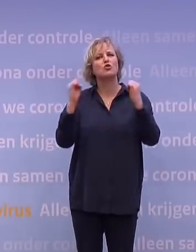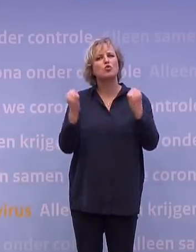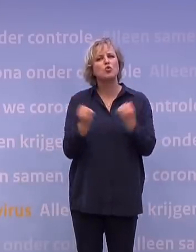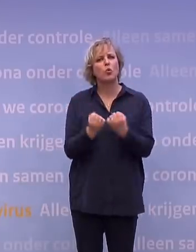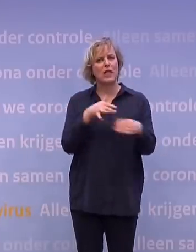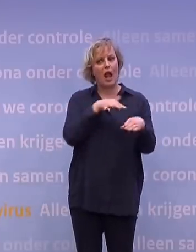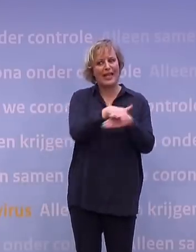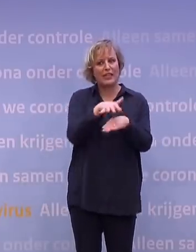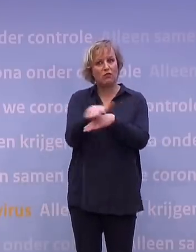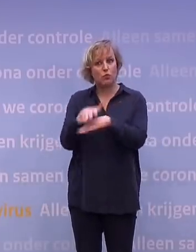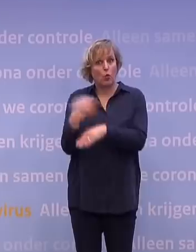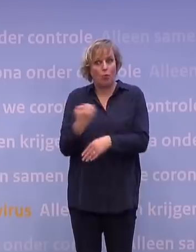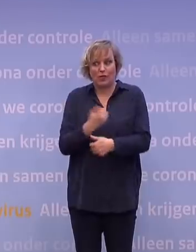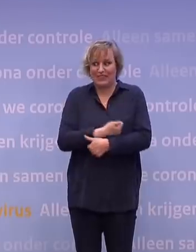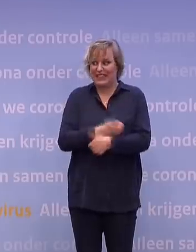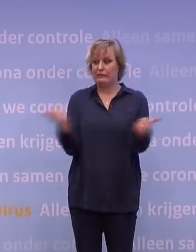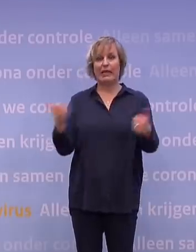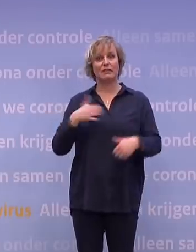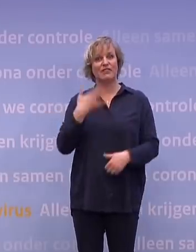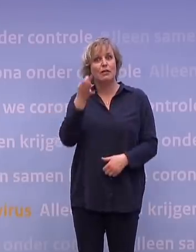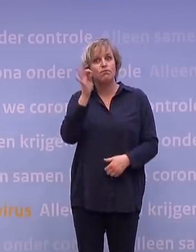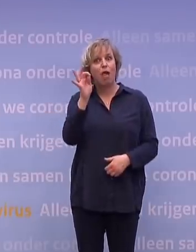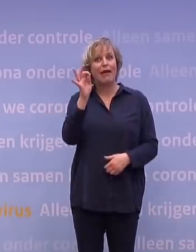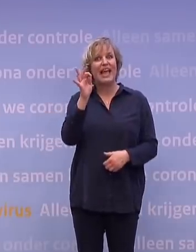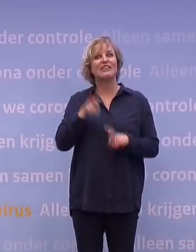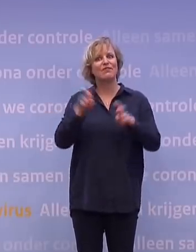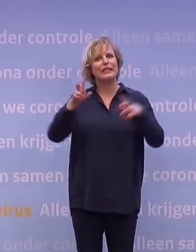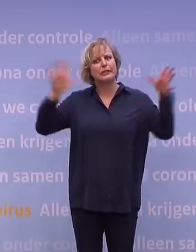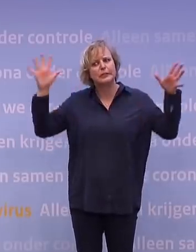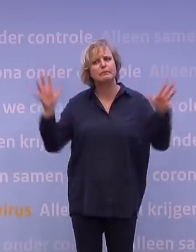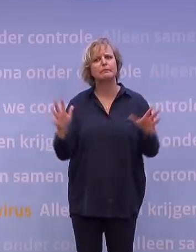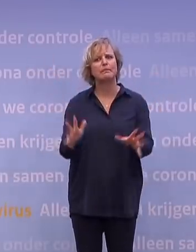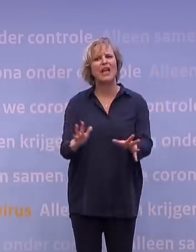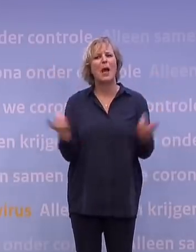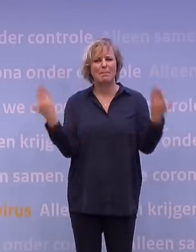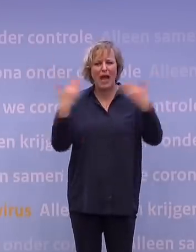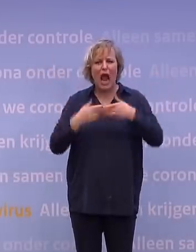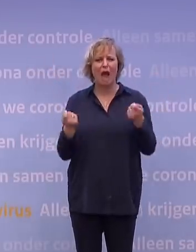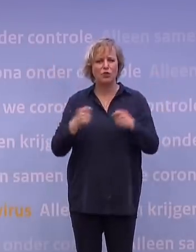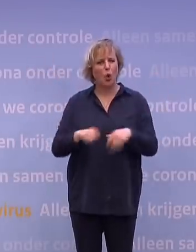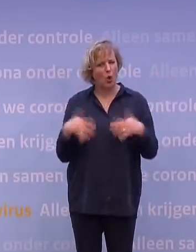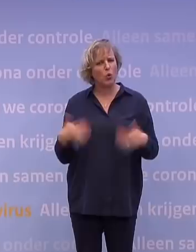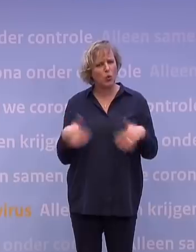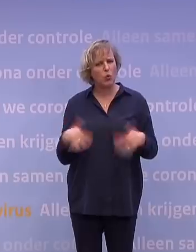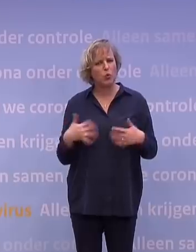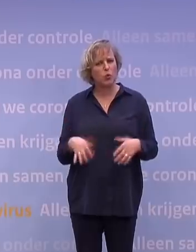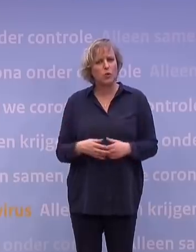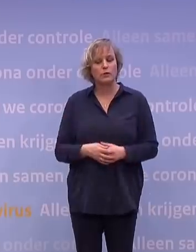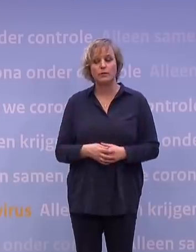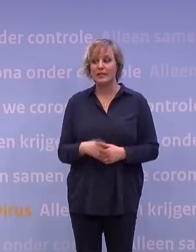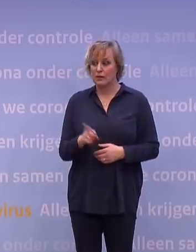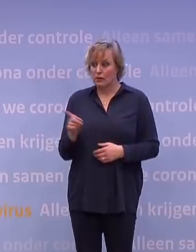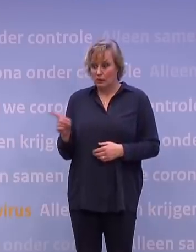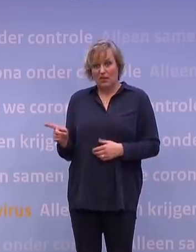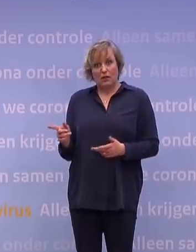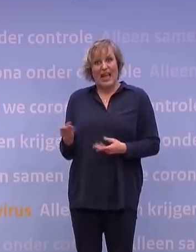meegewogen? Want natuurlijk, iedereen wil vinden belangrijk de strijd tegen het virus, maar dit gaat ook heel ver en het heeft ook andere schade. Ja, maar die wegen